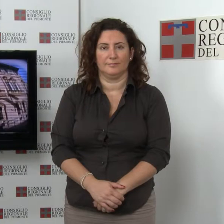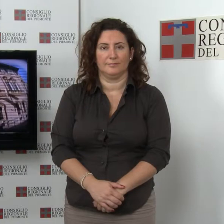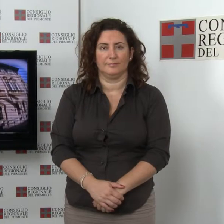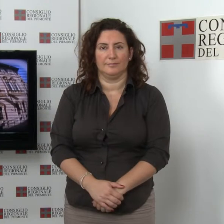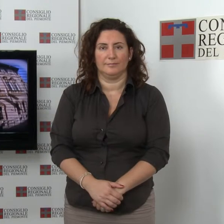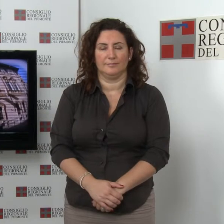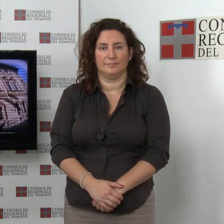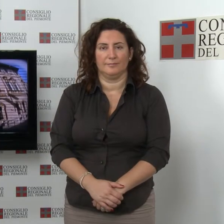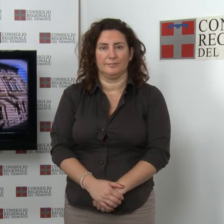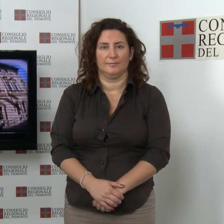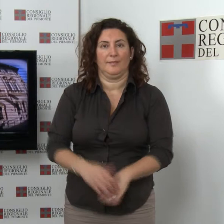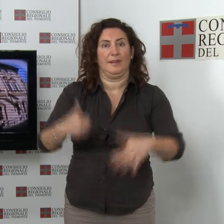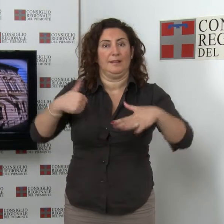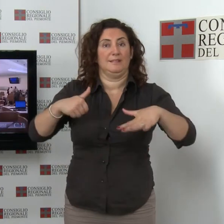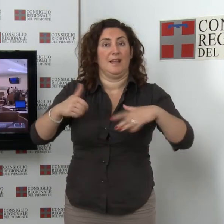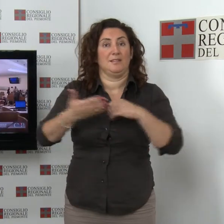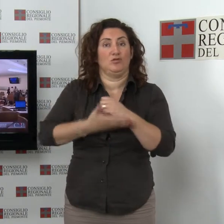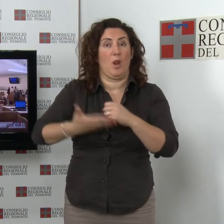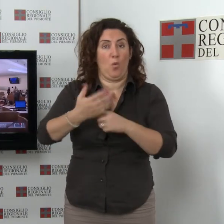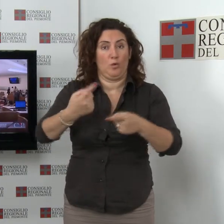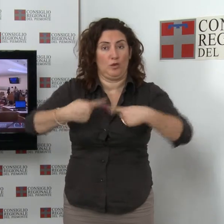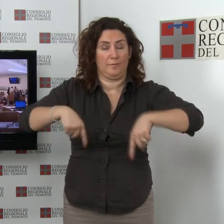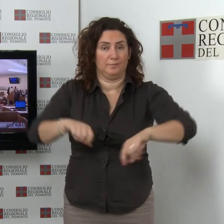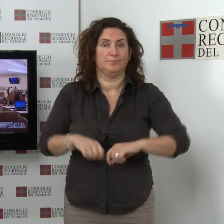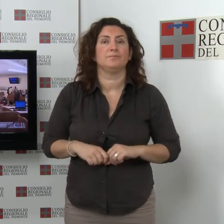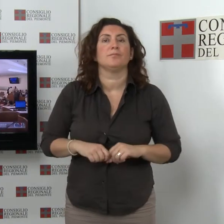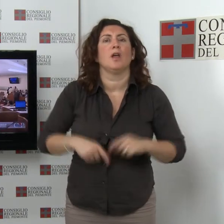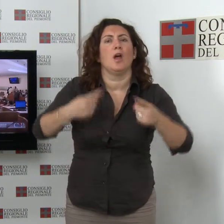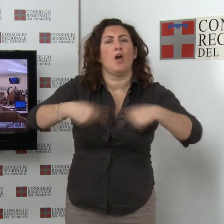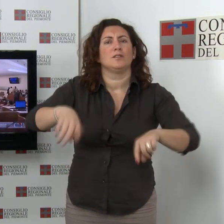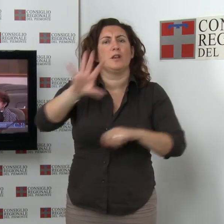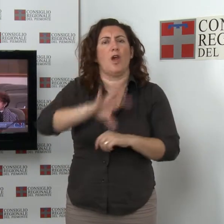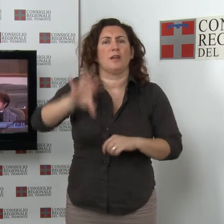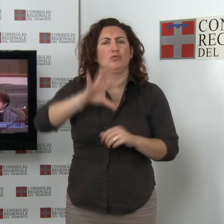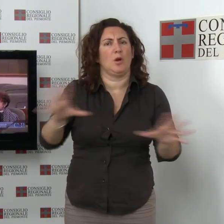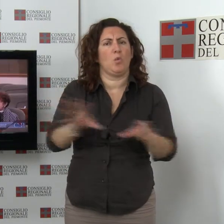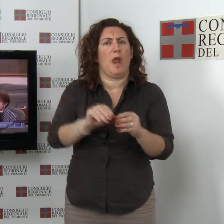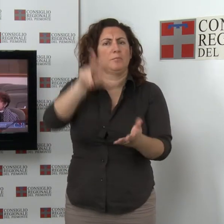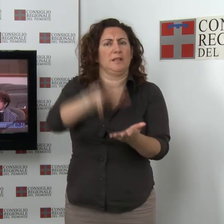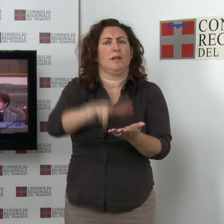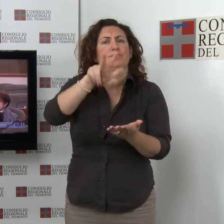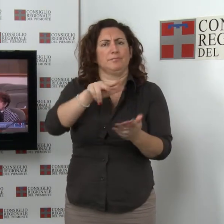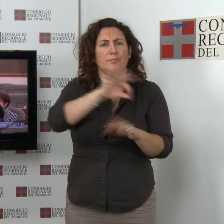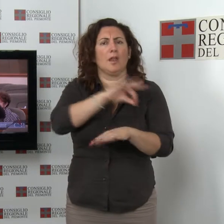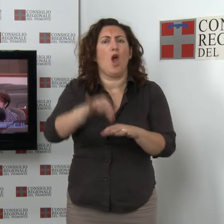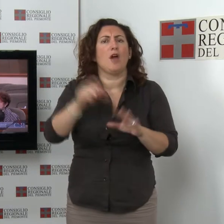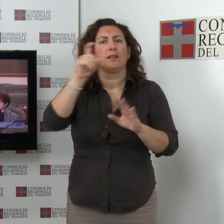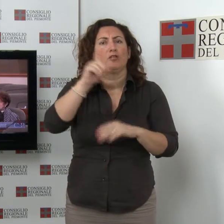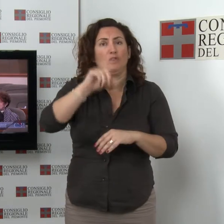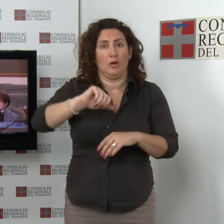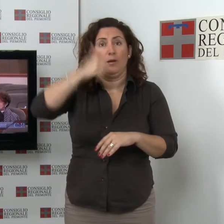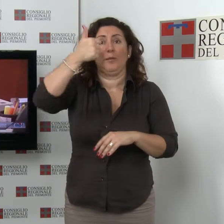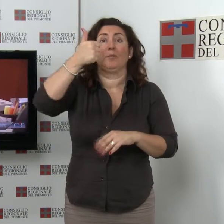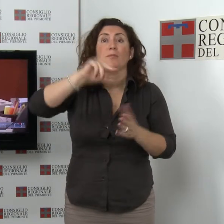La seduta del 16 luglio Il Consiglio regionale ha approvato all'unanimità un ordine del giorno, primo firmatario